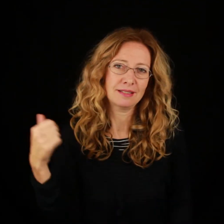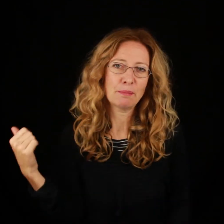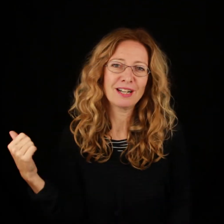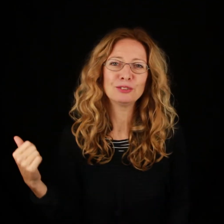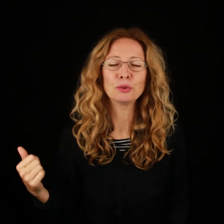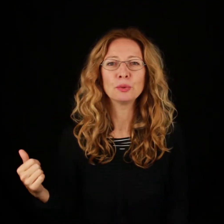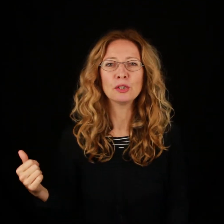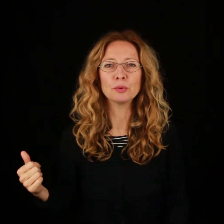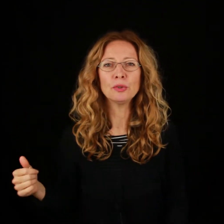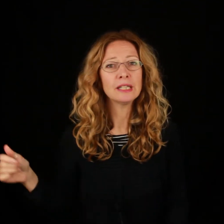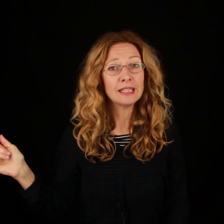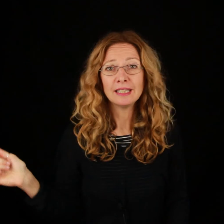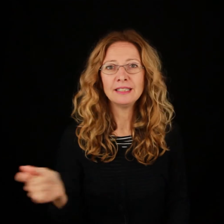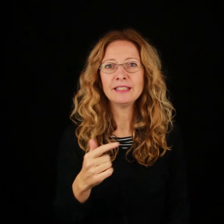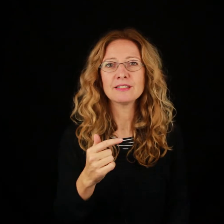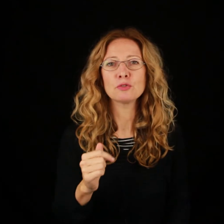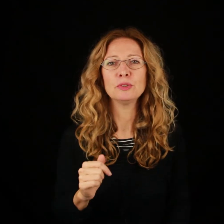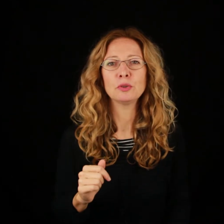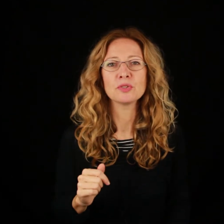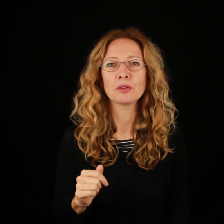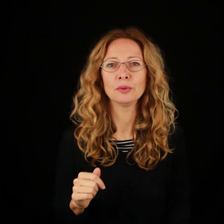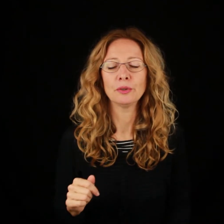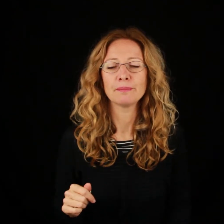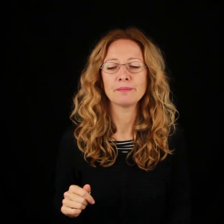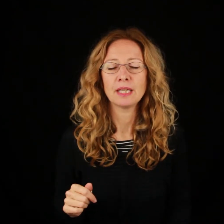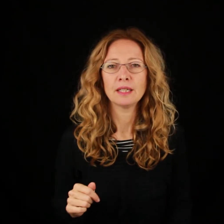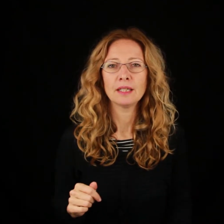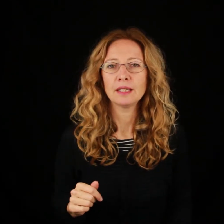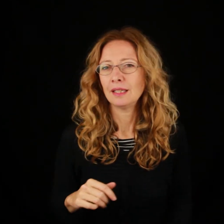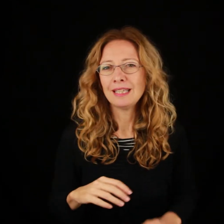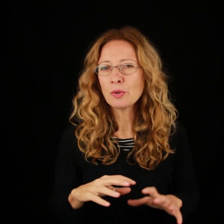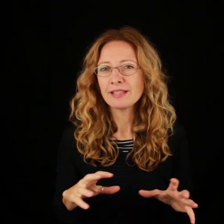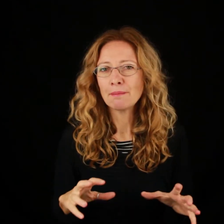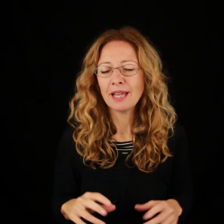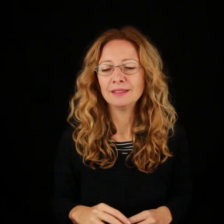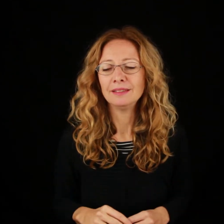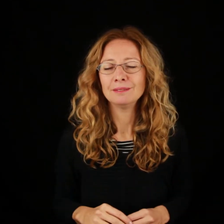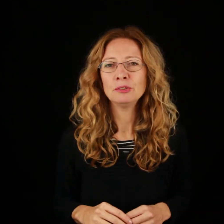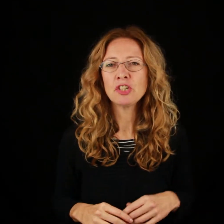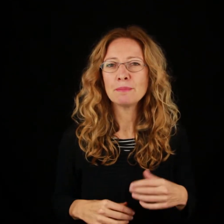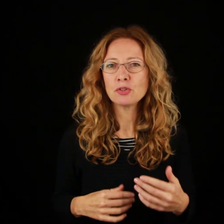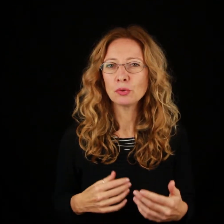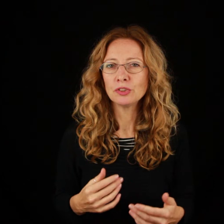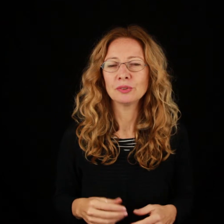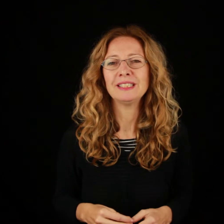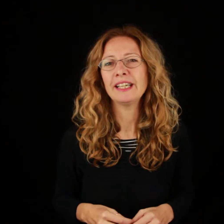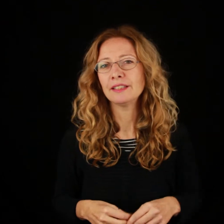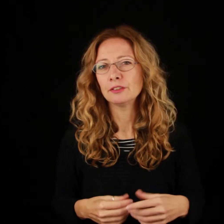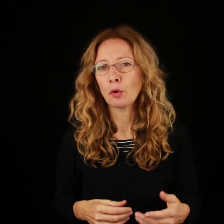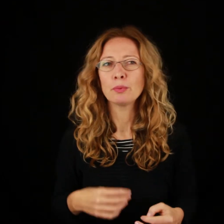sta parlando con qualcuno gliene desse subito un secondo. In questi ambienti non c'è bisogno di chiedere troppo,